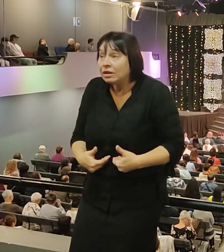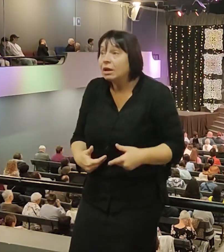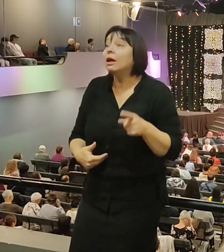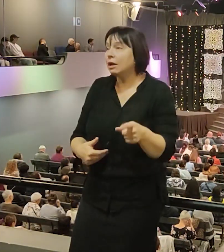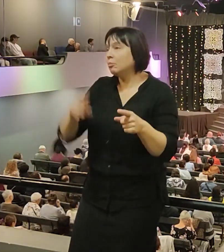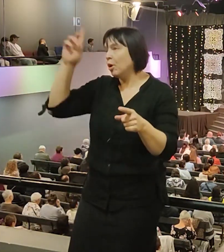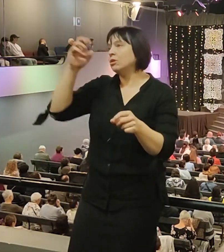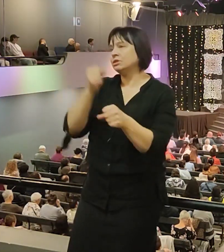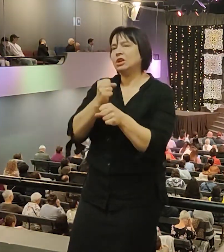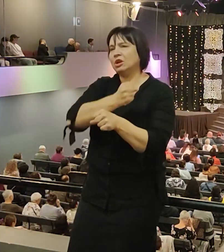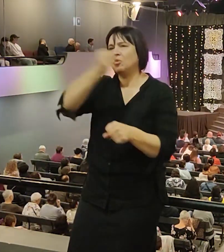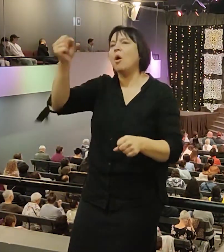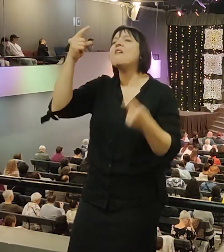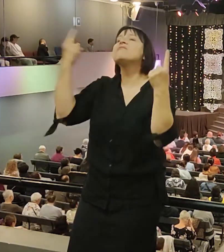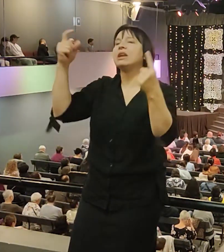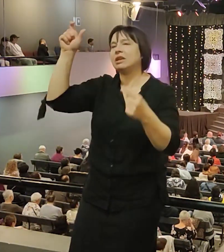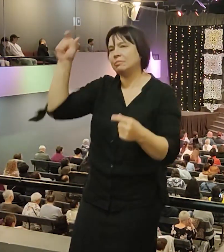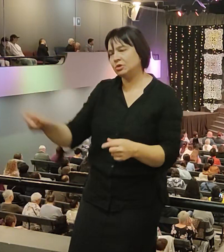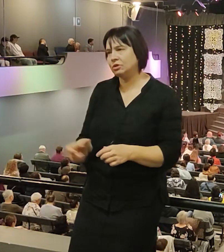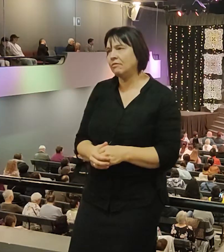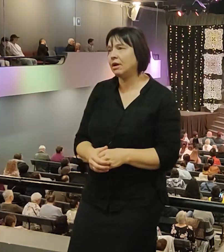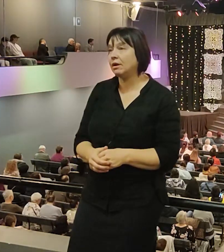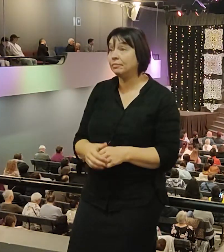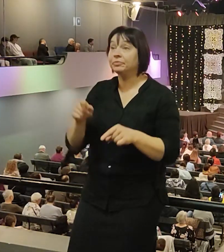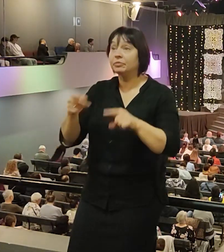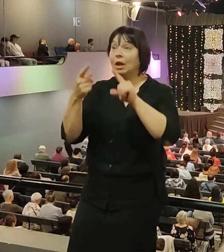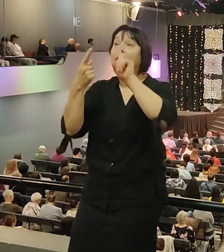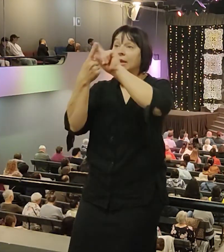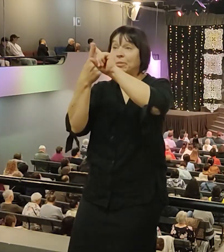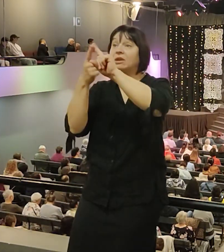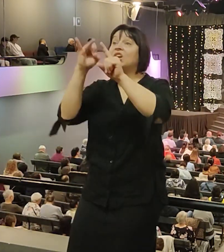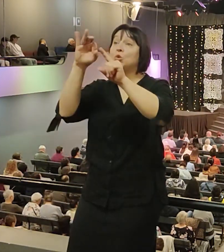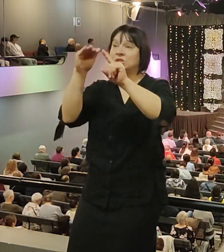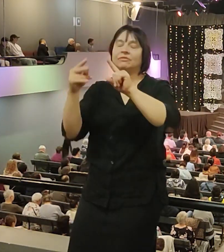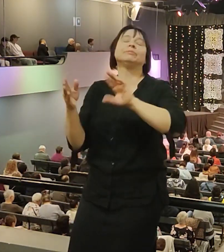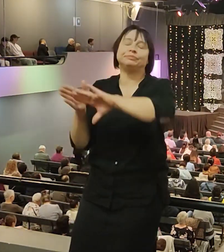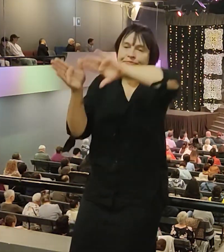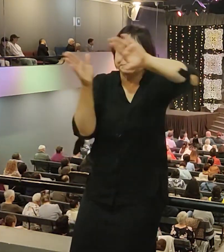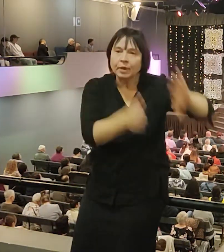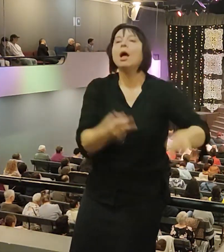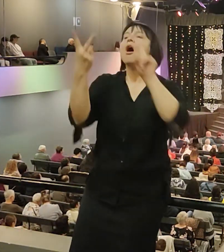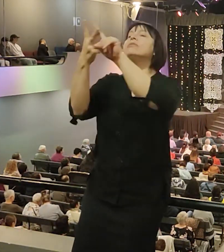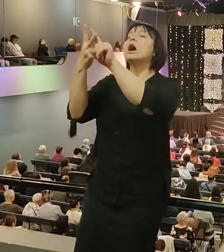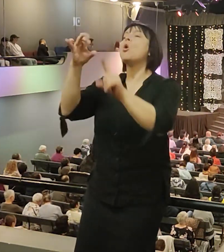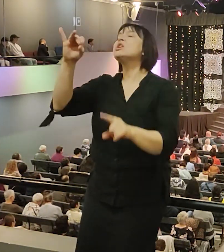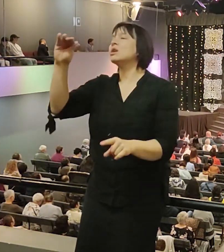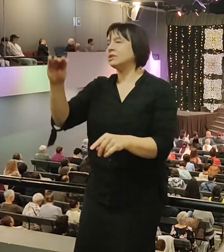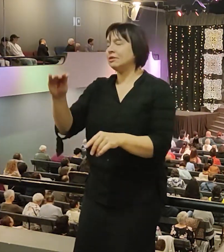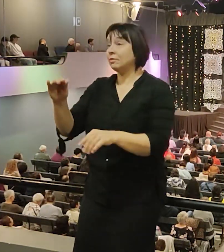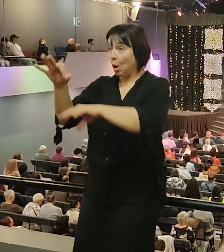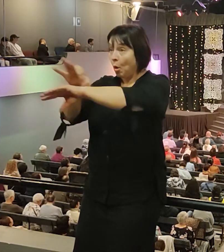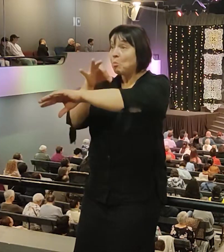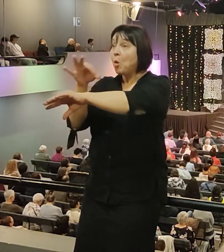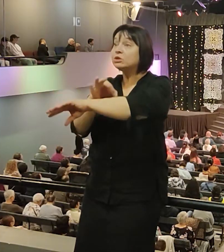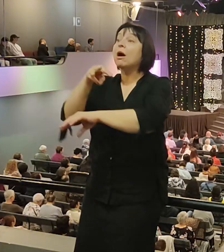народа израильского и по всему миру. Второй Иосиф. Иосиф, муж Марии. Я нахожу его совершенно